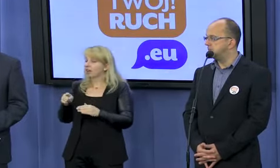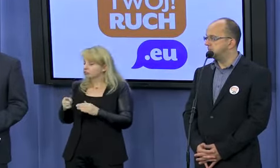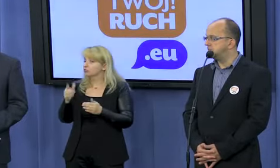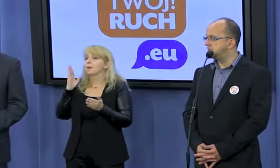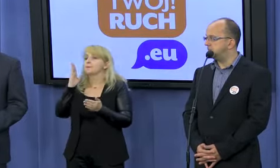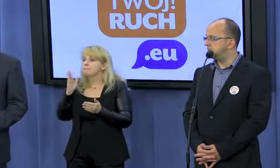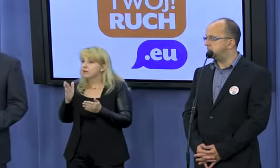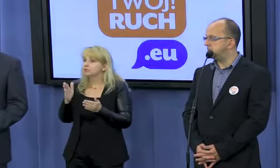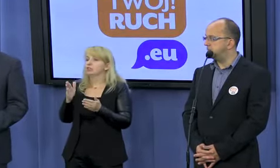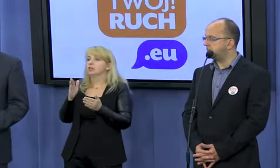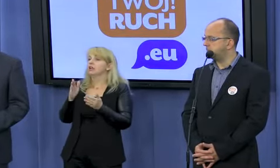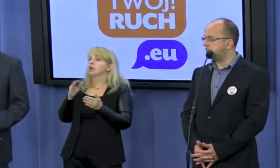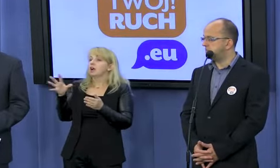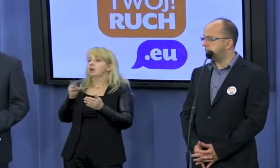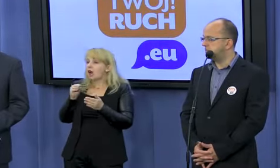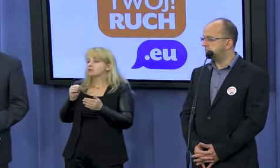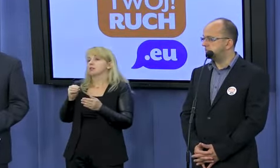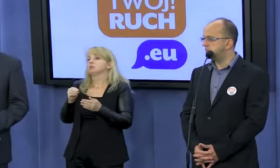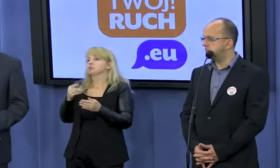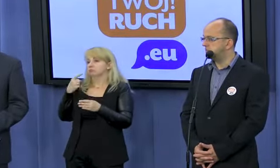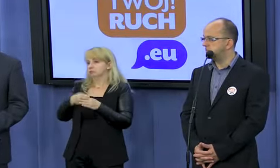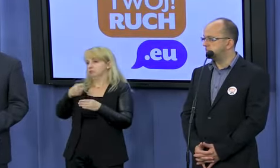mają ambicje polityczne, a nie